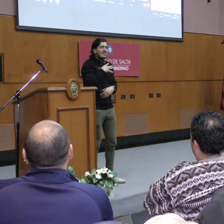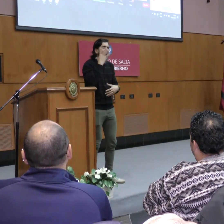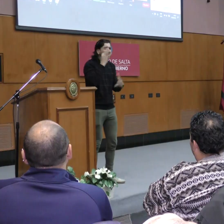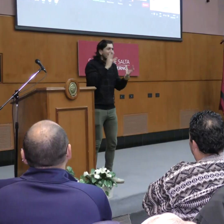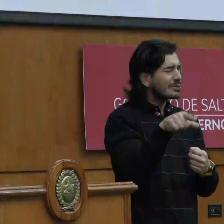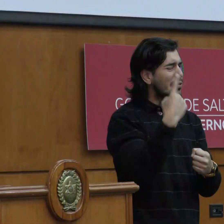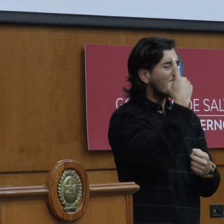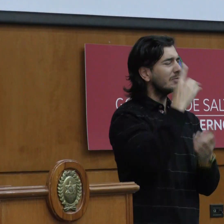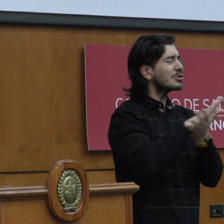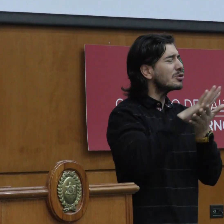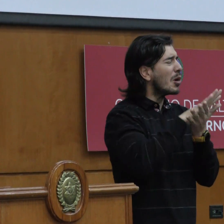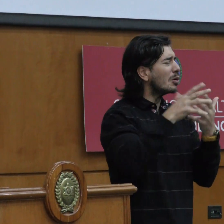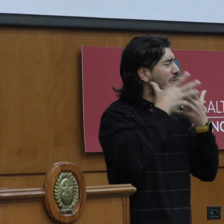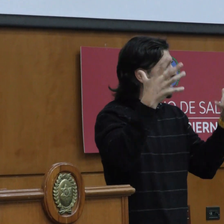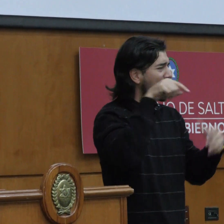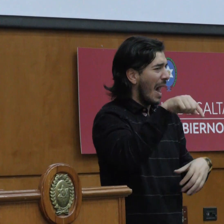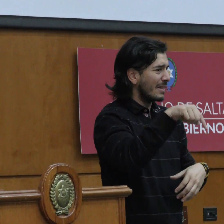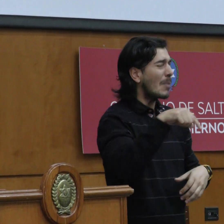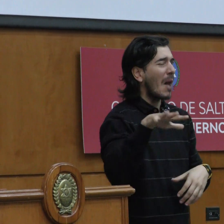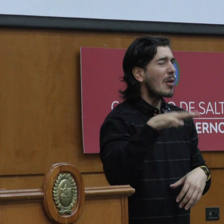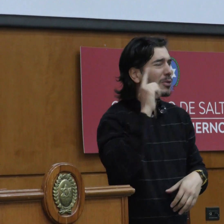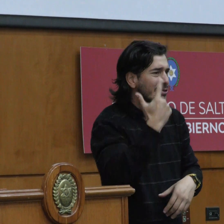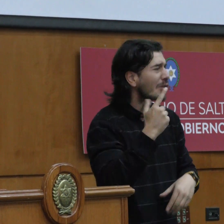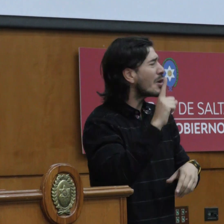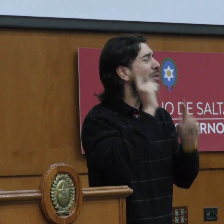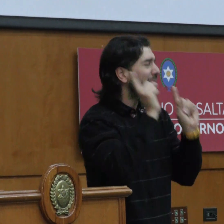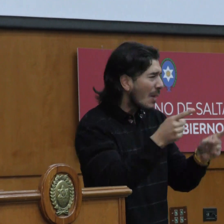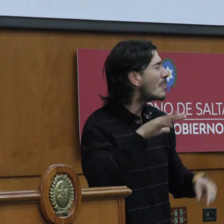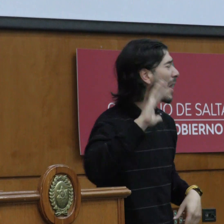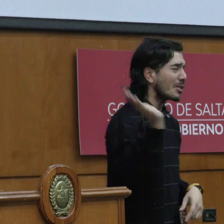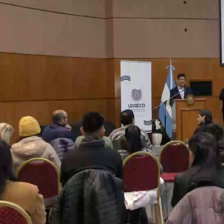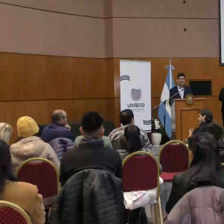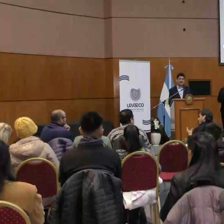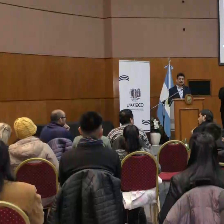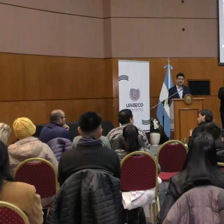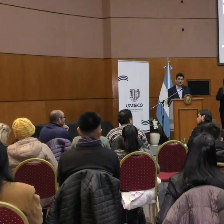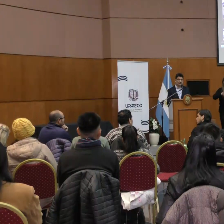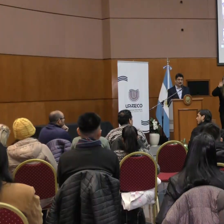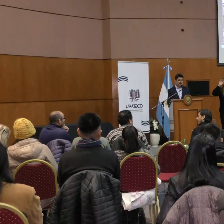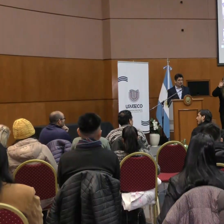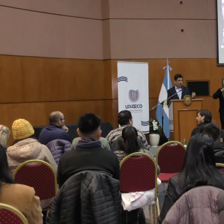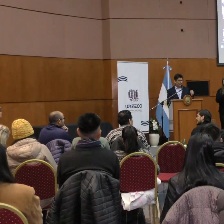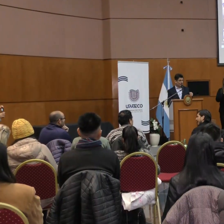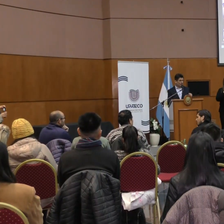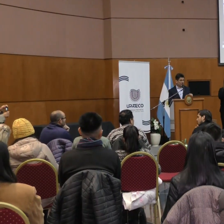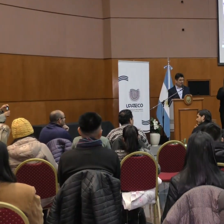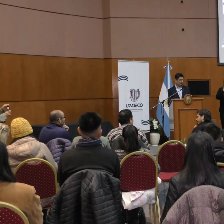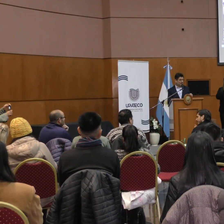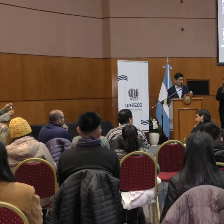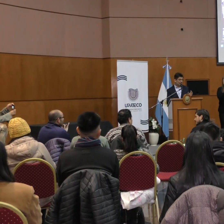a postularse, vamos a construir una universidad de excelencia donde se reciban, donde surjan, donde